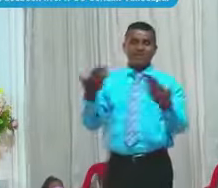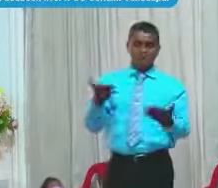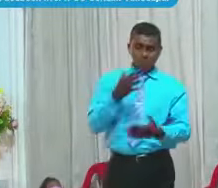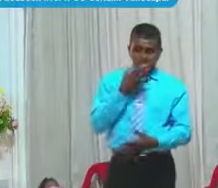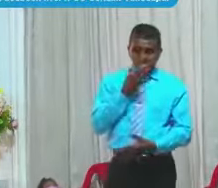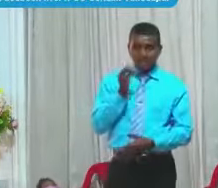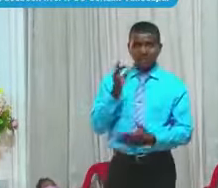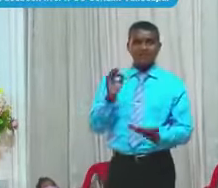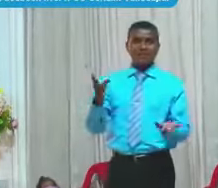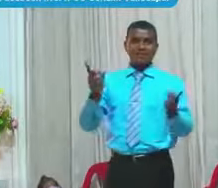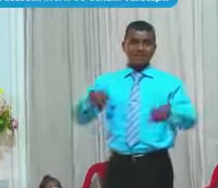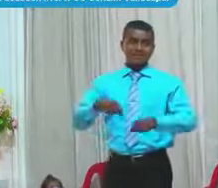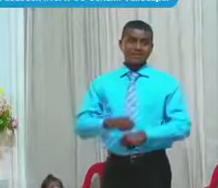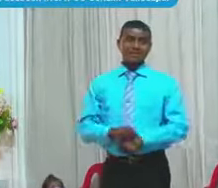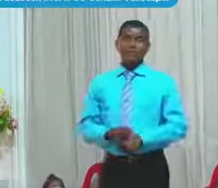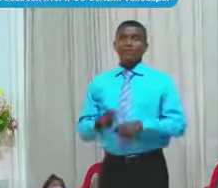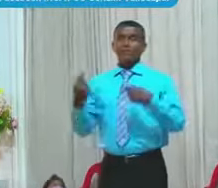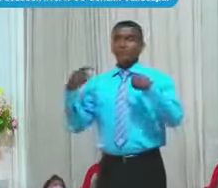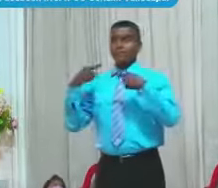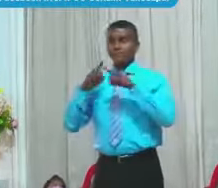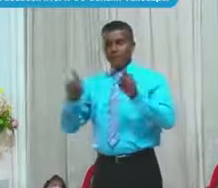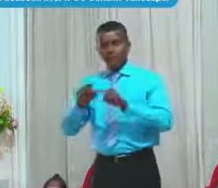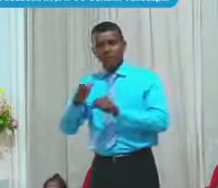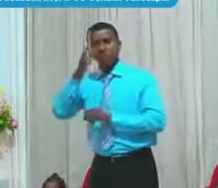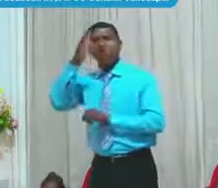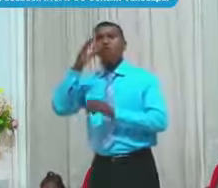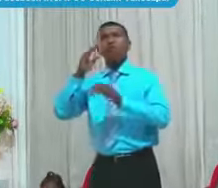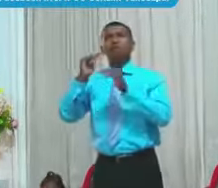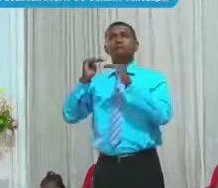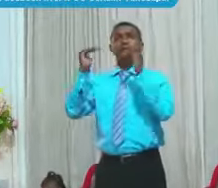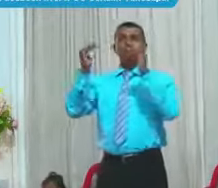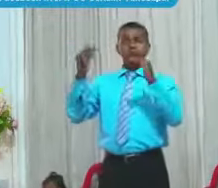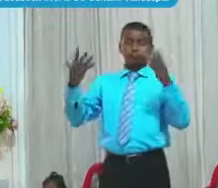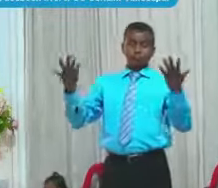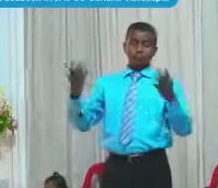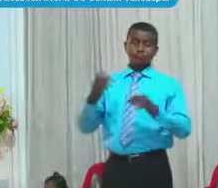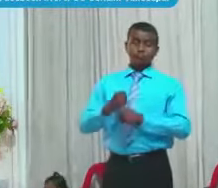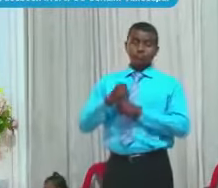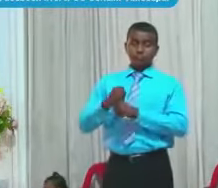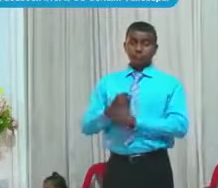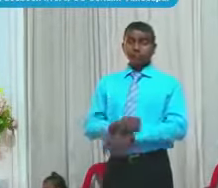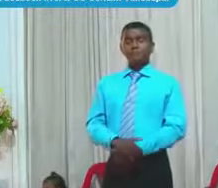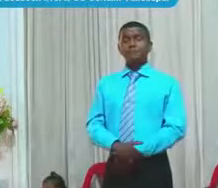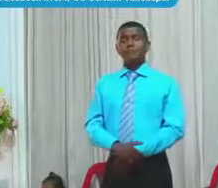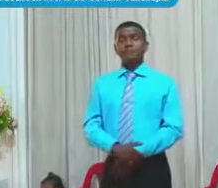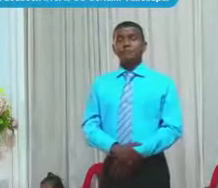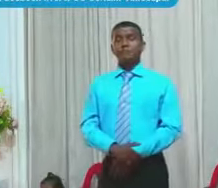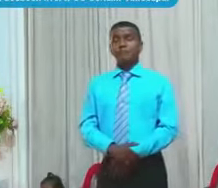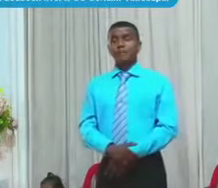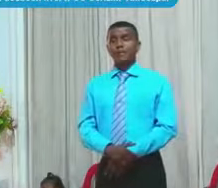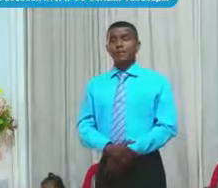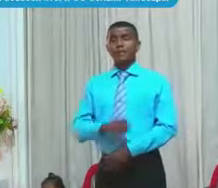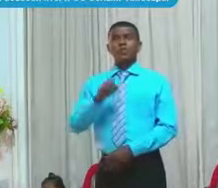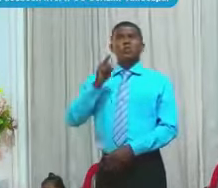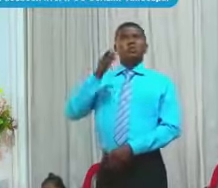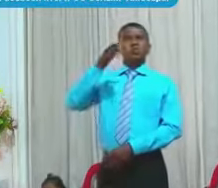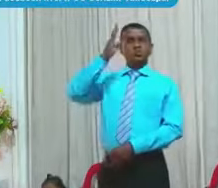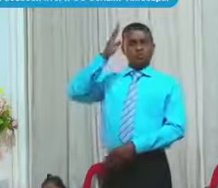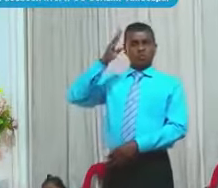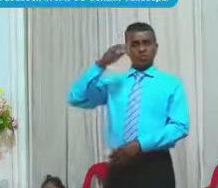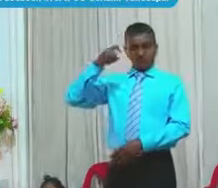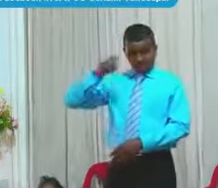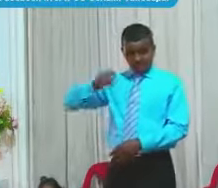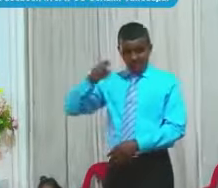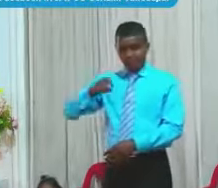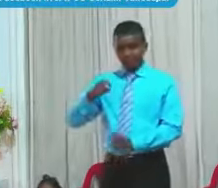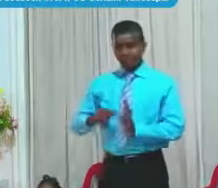que Dios Es soberano Es lo que argumenta Aquí Y él no necesita Darle cuentas A nadie